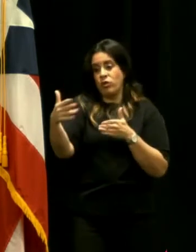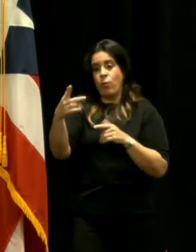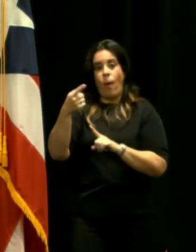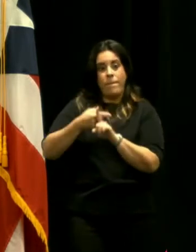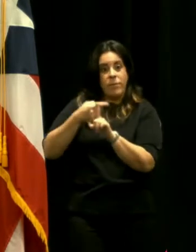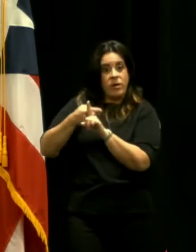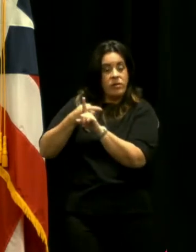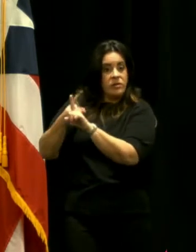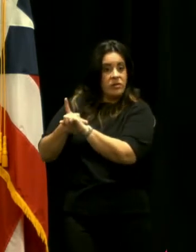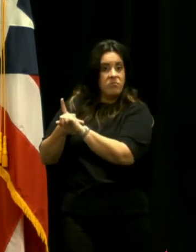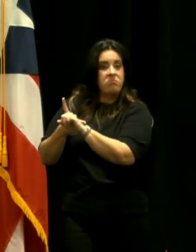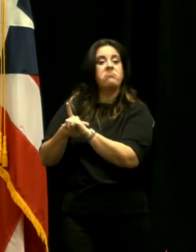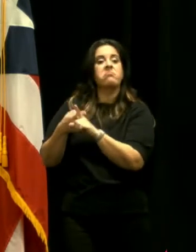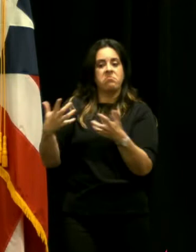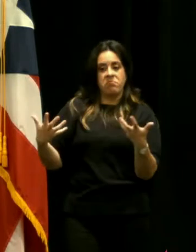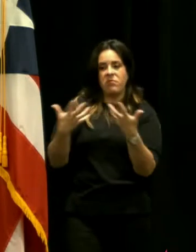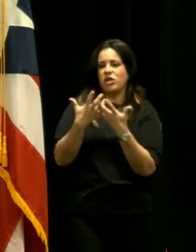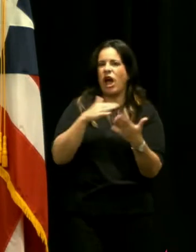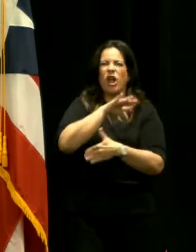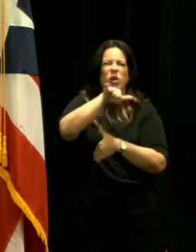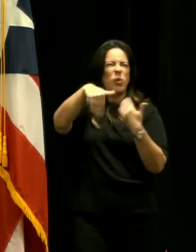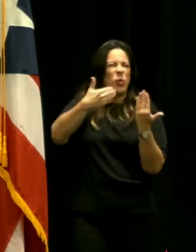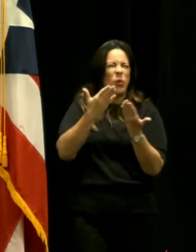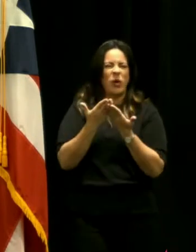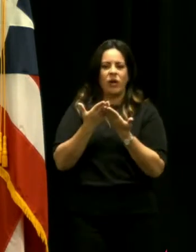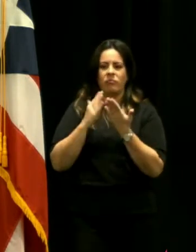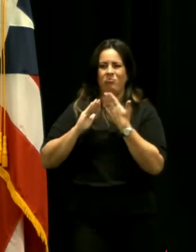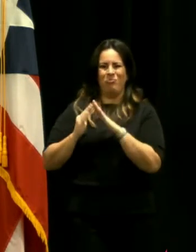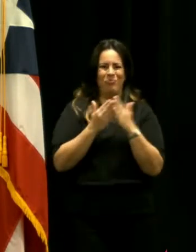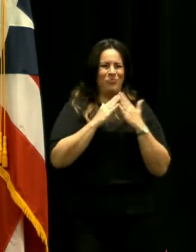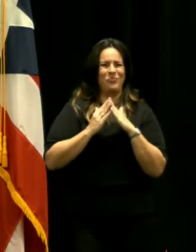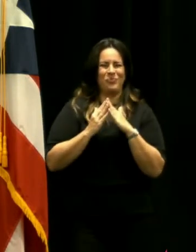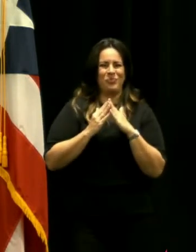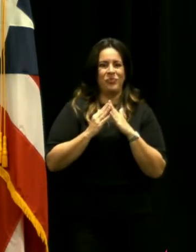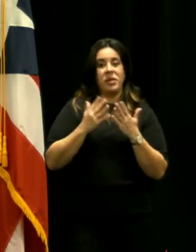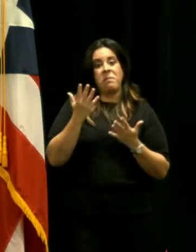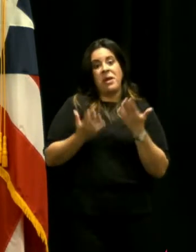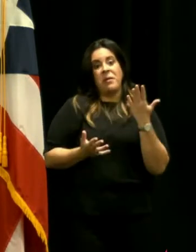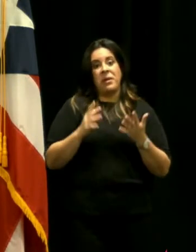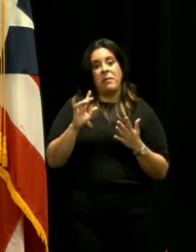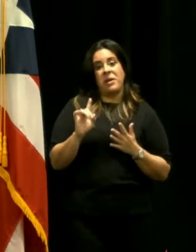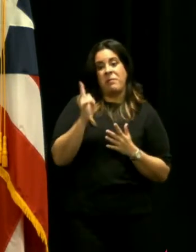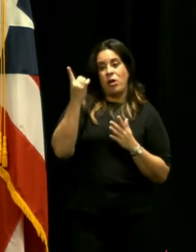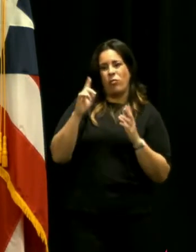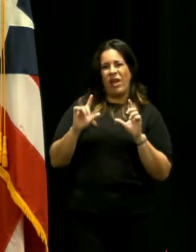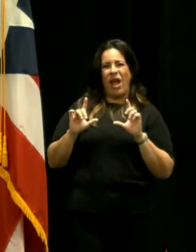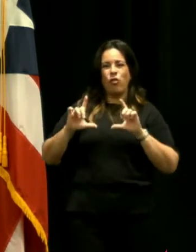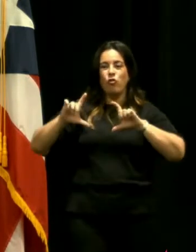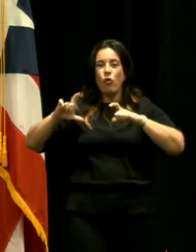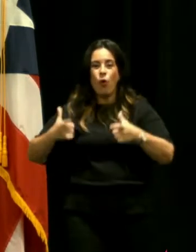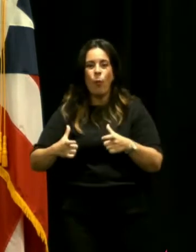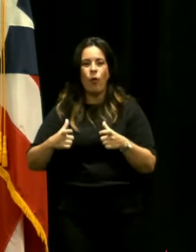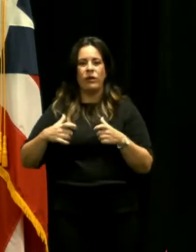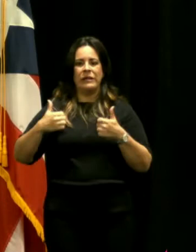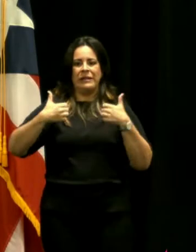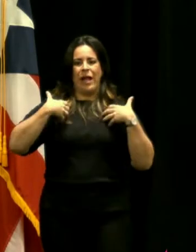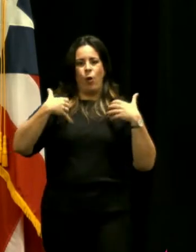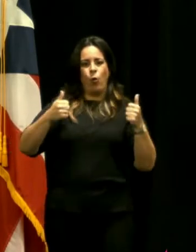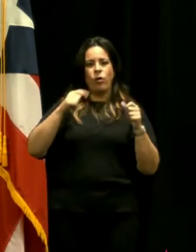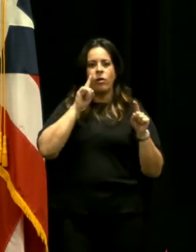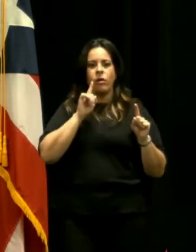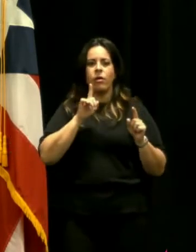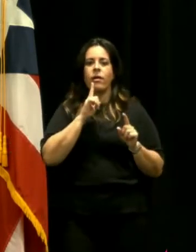meses eso vaya aplicándole a toda la población probablemente comencemos con primeros respondedores y seguiremos pero esa